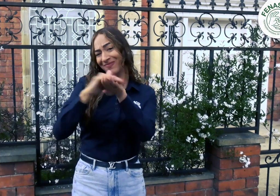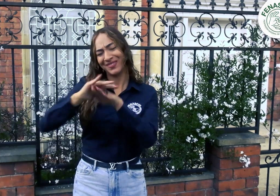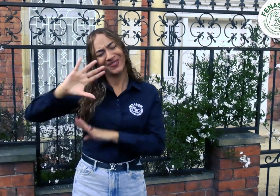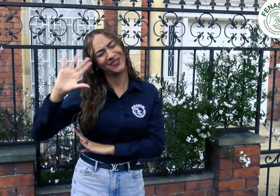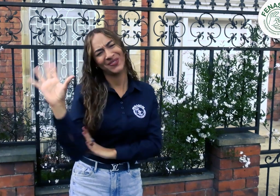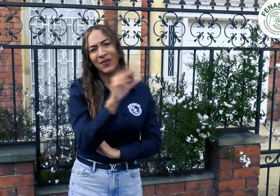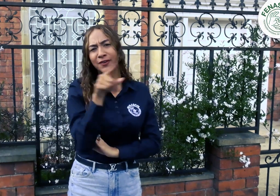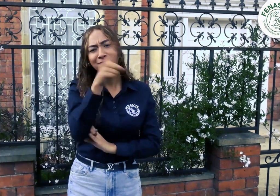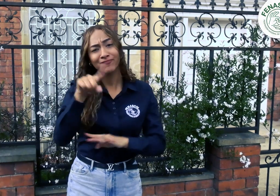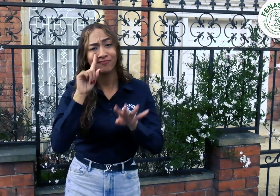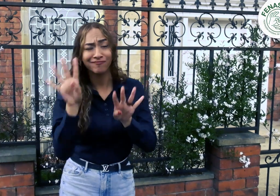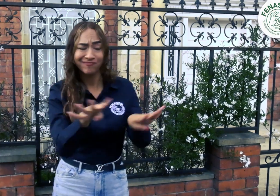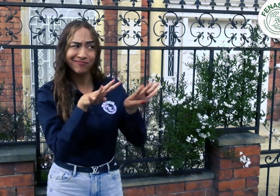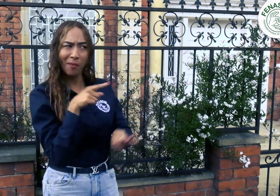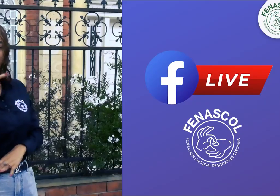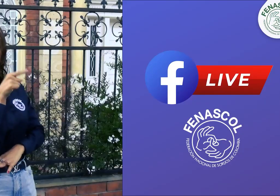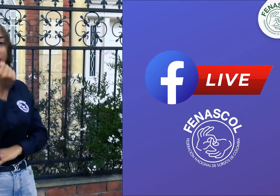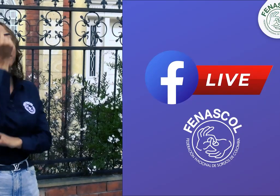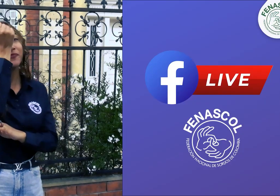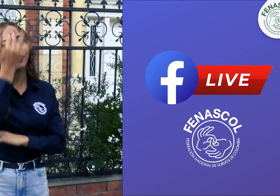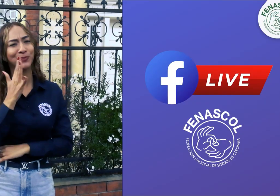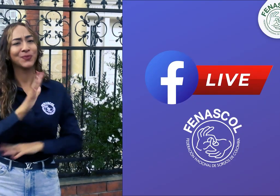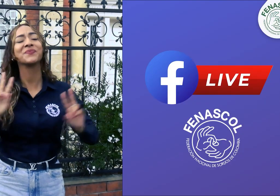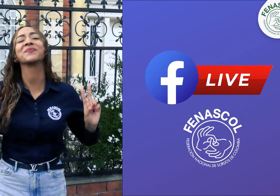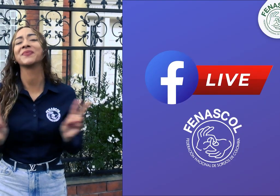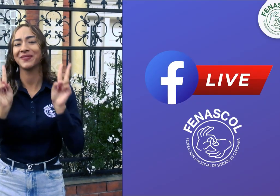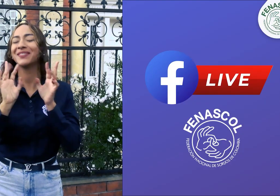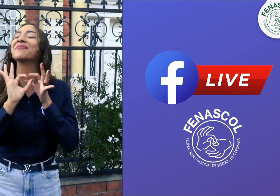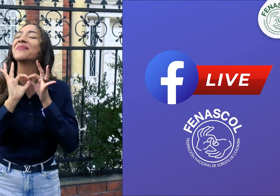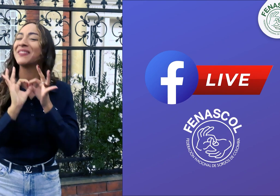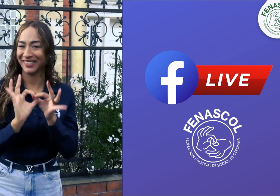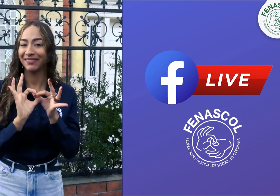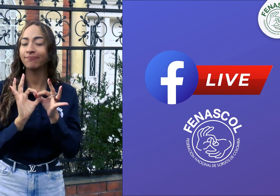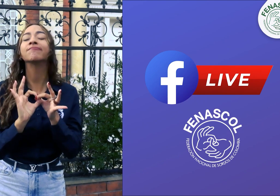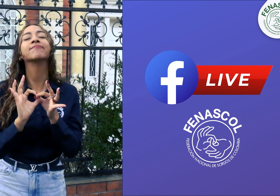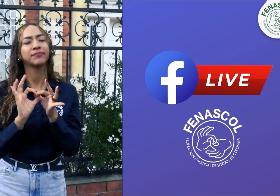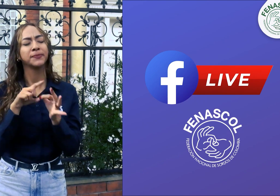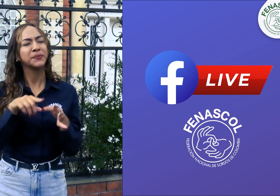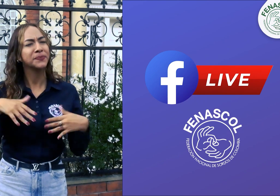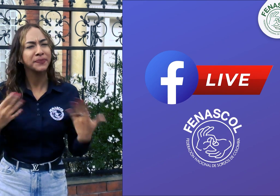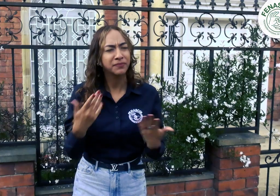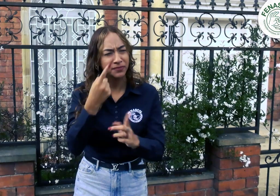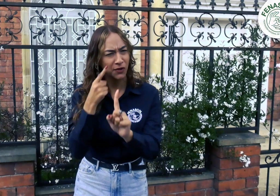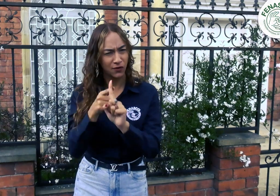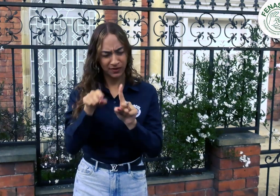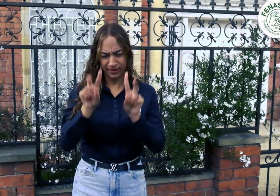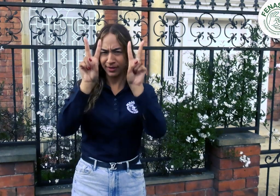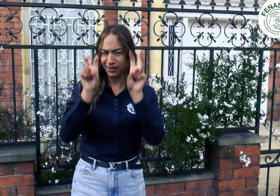Los invitamos a todos a un en vivo por el Facebook de Fenas Call, que tendrá como